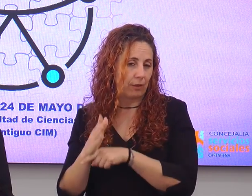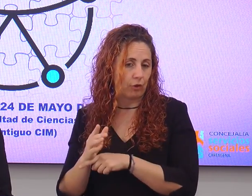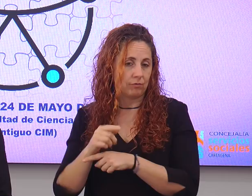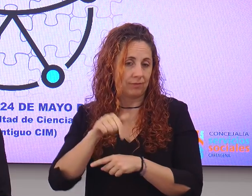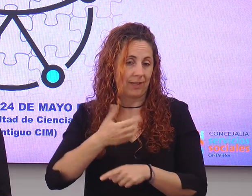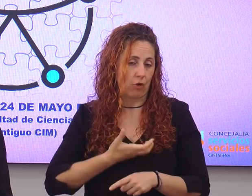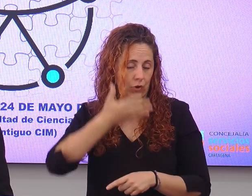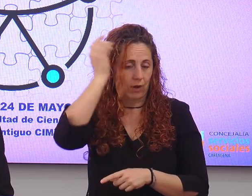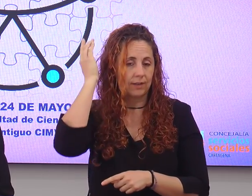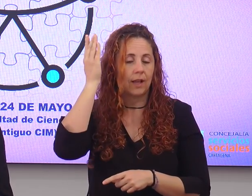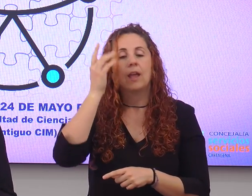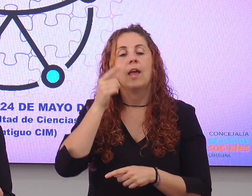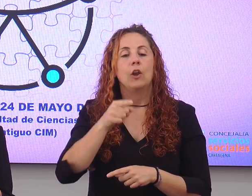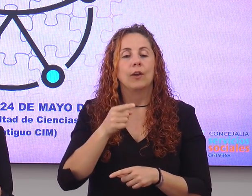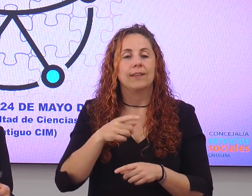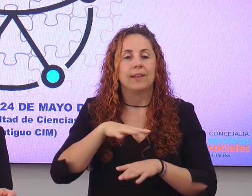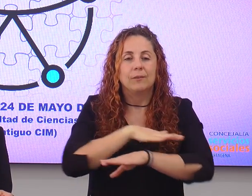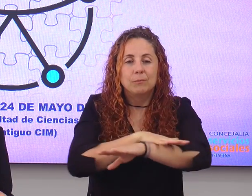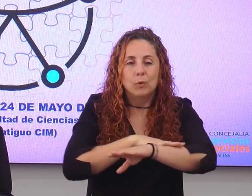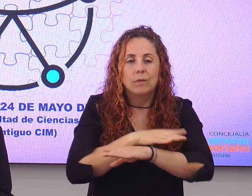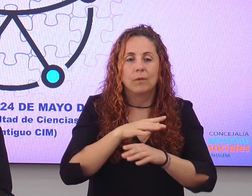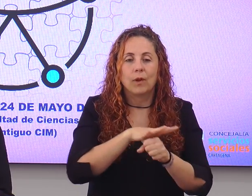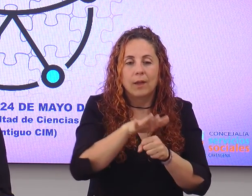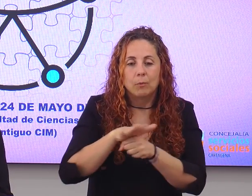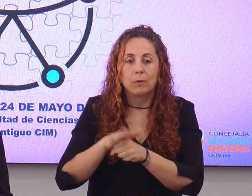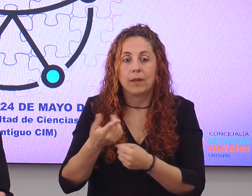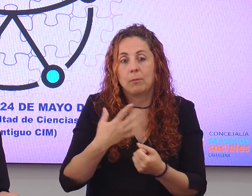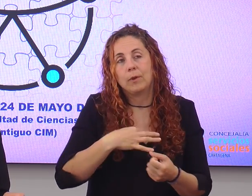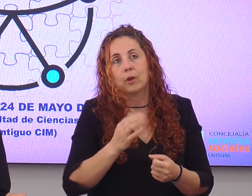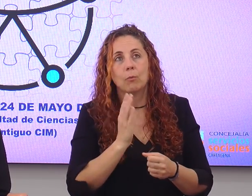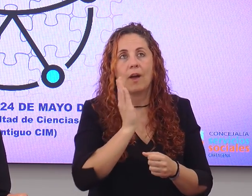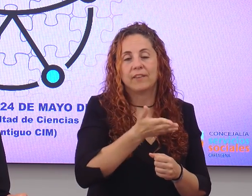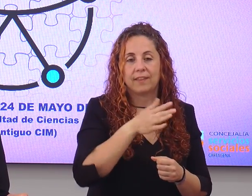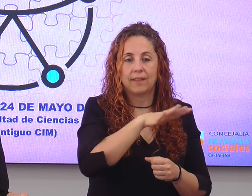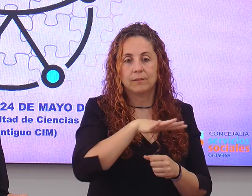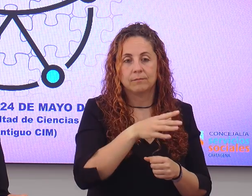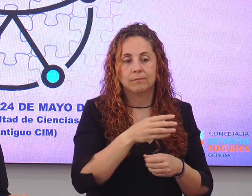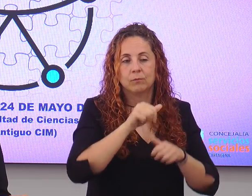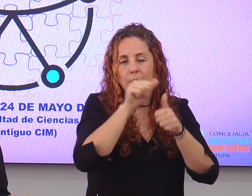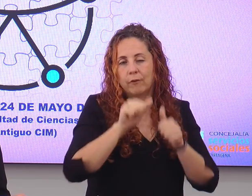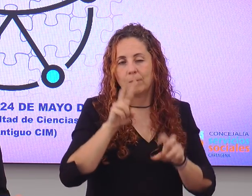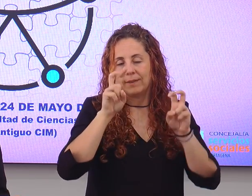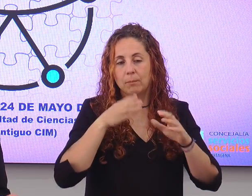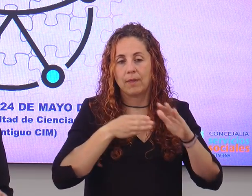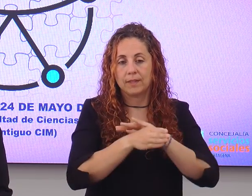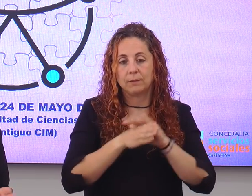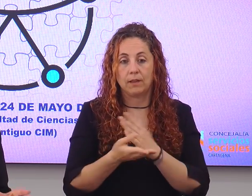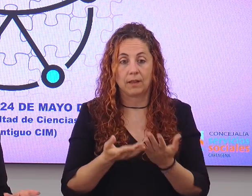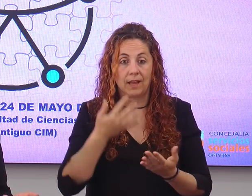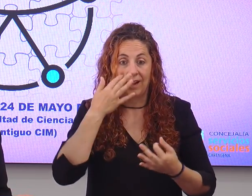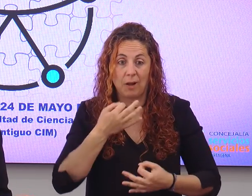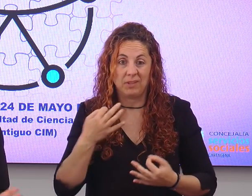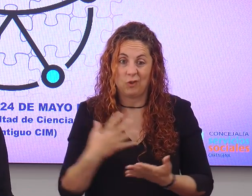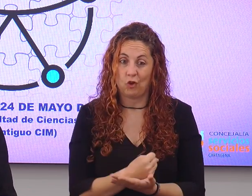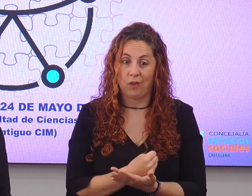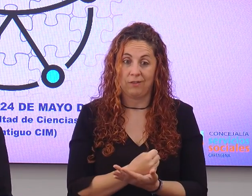áreas municipales que pueden estar afectadas de una forma u otra en el campo de la accesibilidad, que realmente